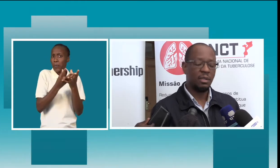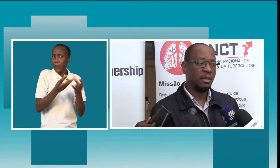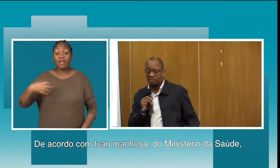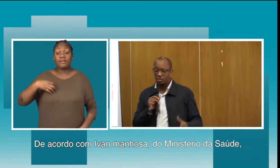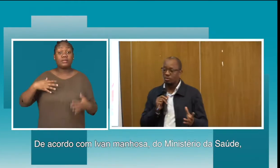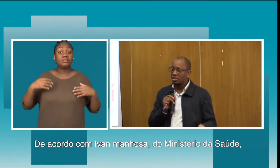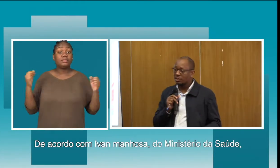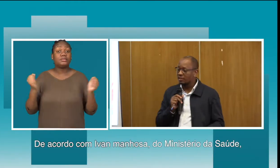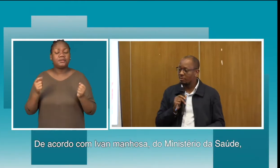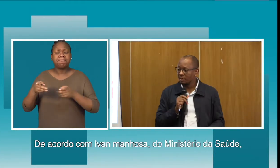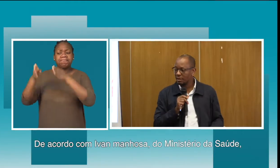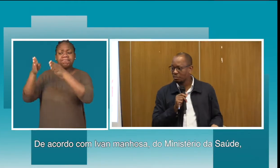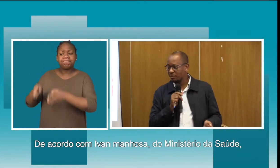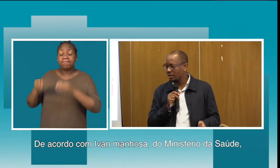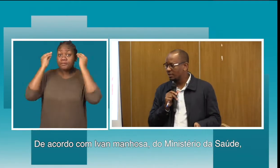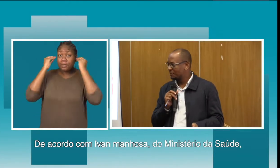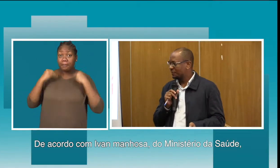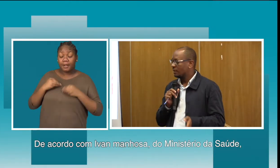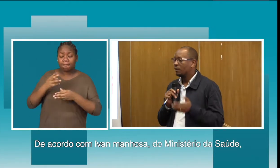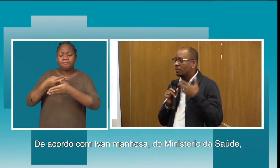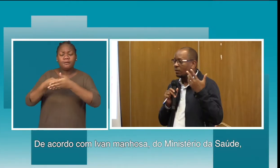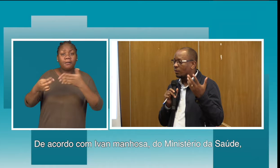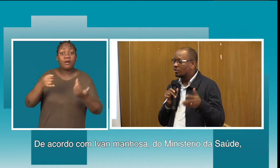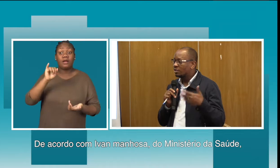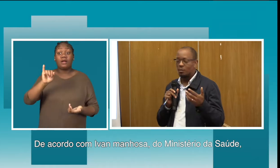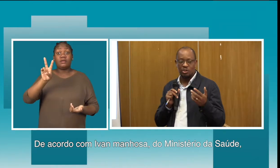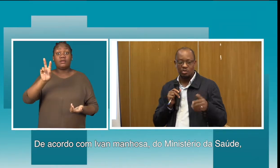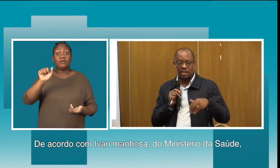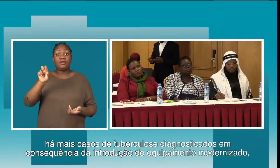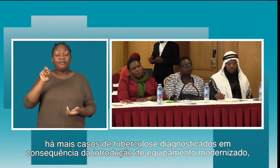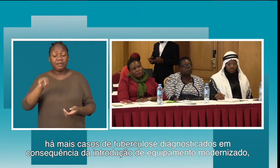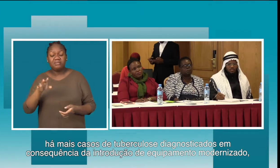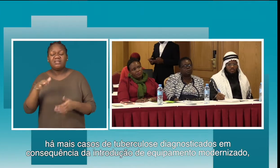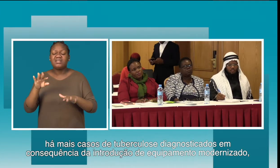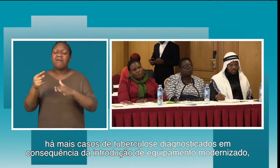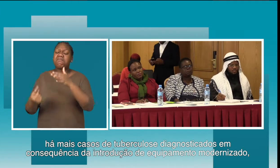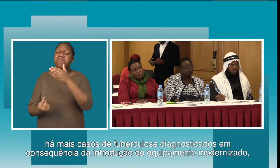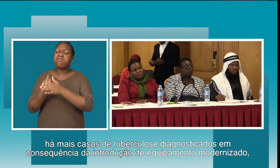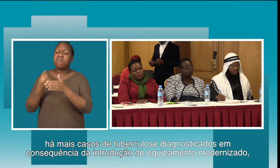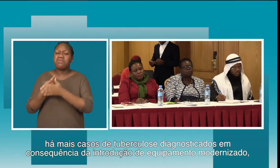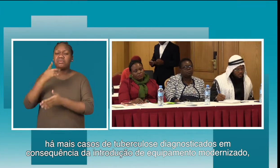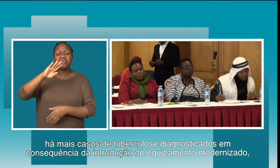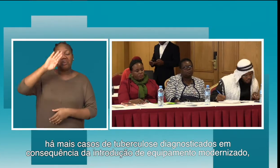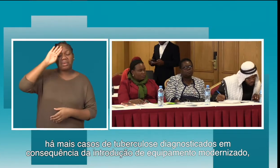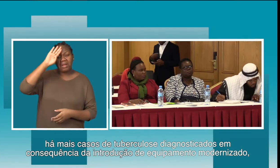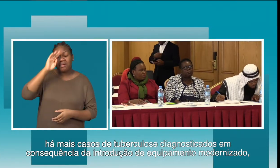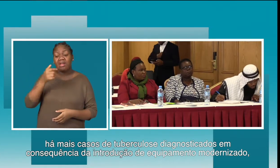De acordo com Ivan Manissa, do Ministério da Saúde, há mais casos de tuberculose diagnosticados em